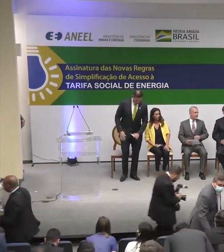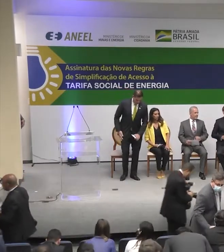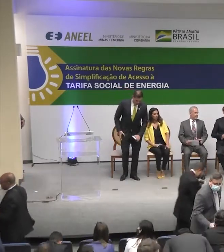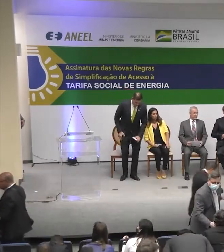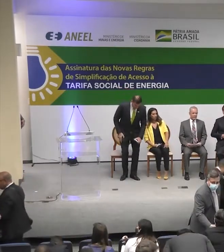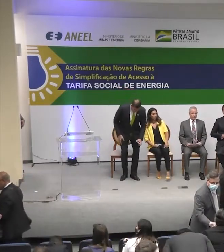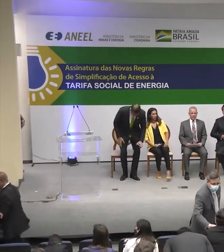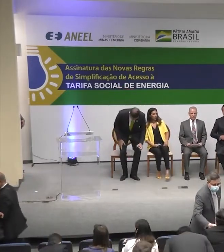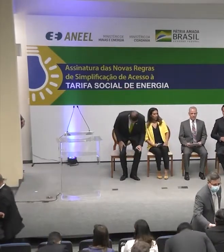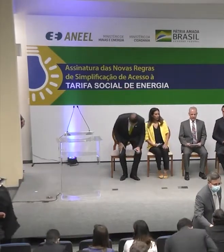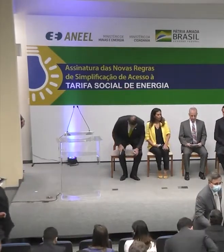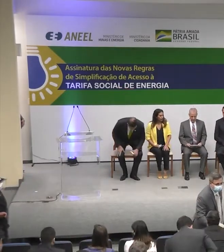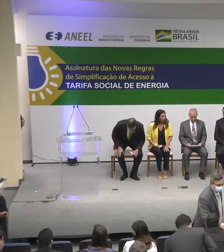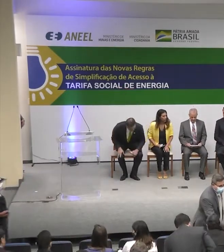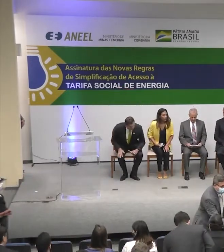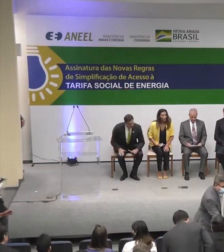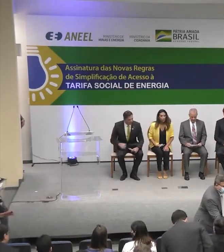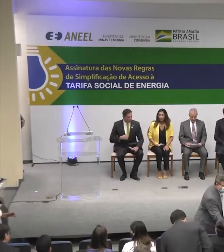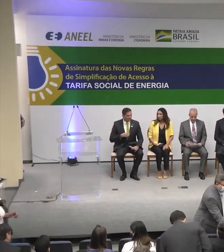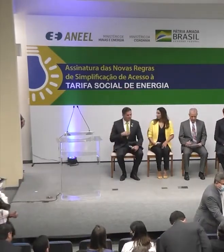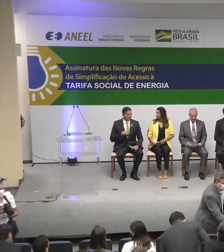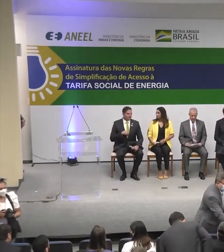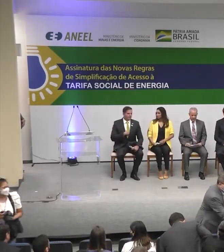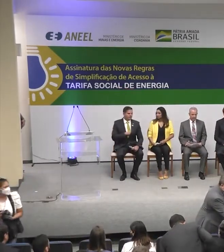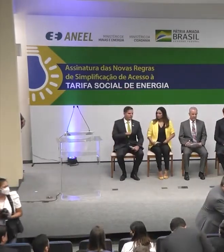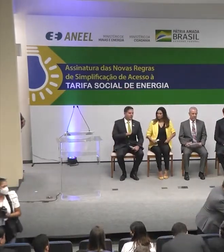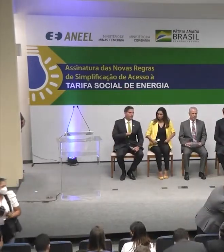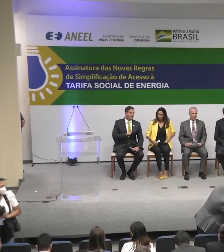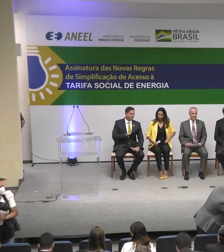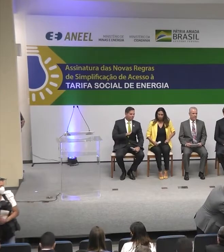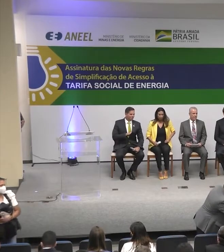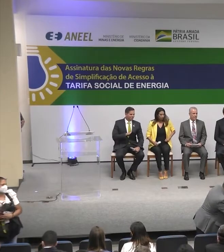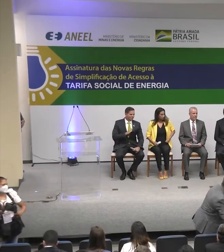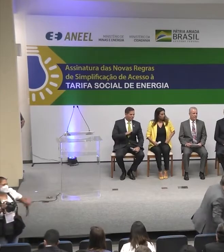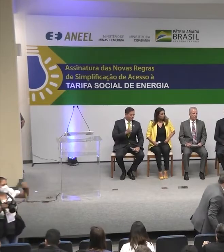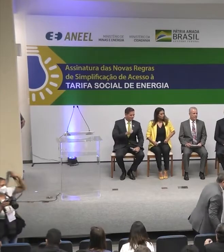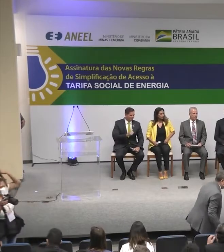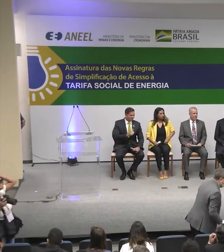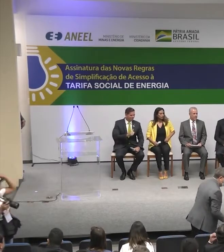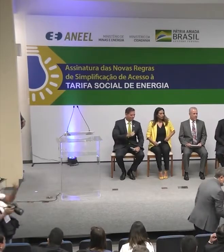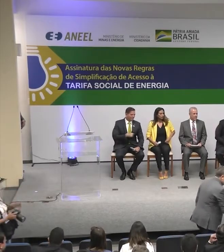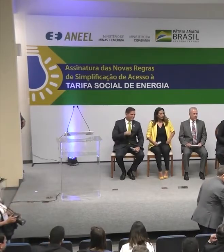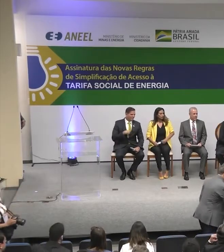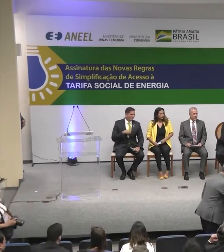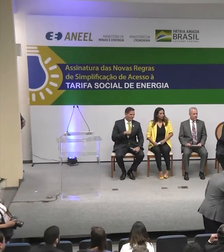Para uso da palavra O diretor-geral Daniel Sandoval Feitosa